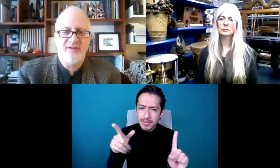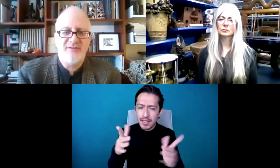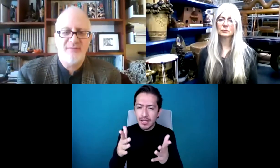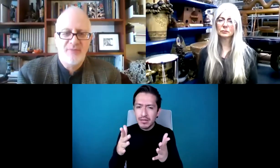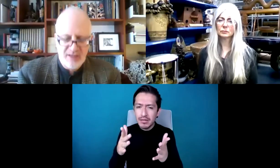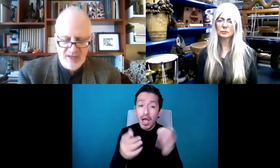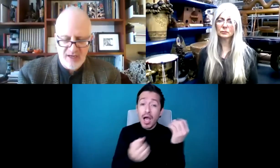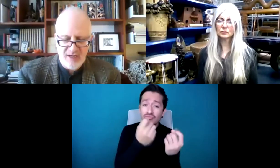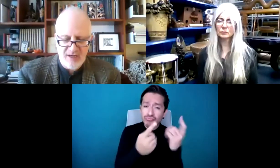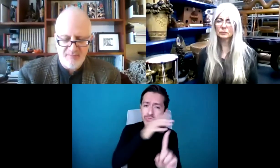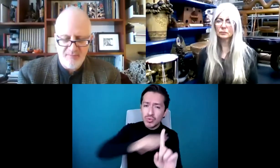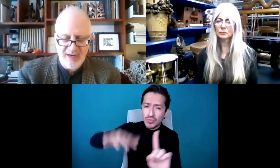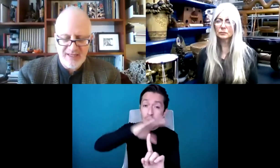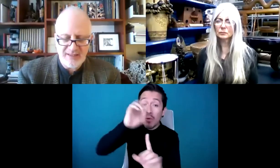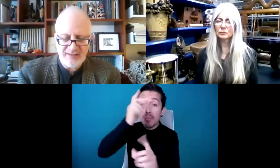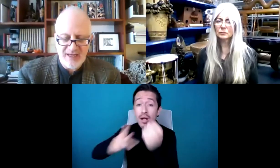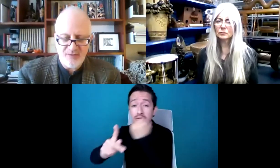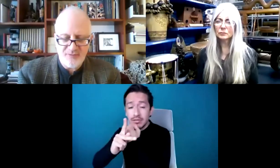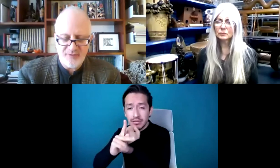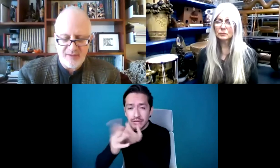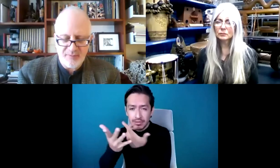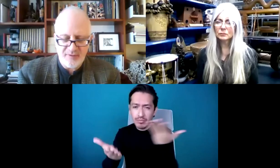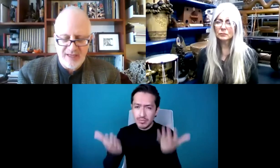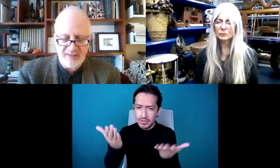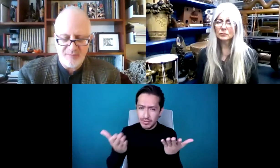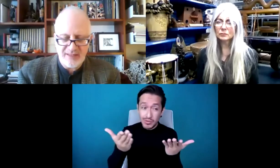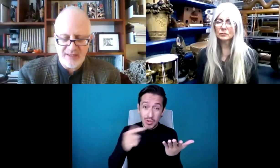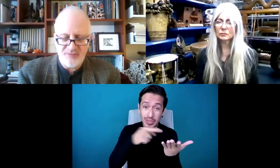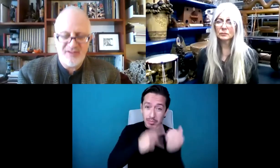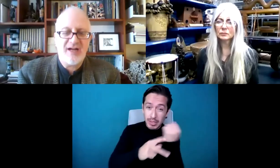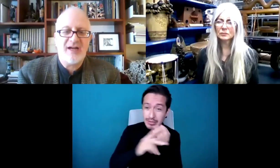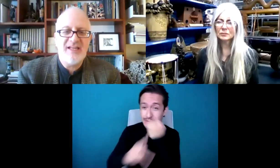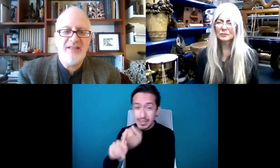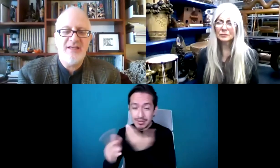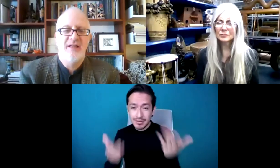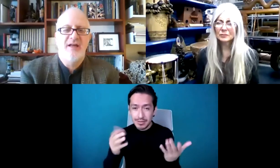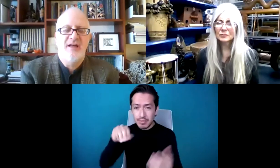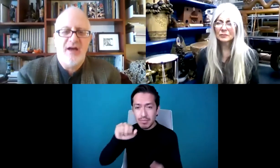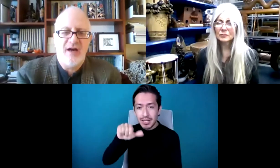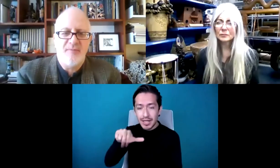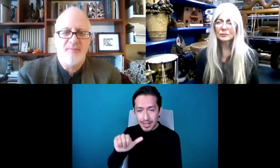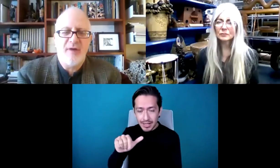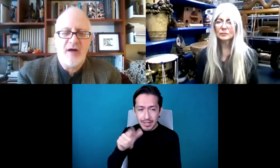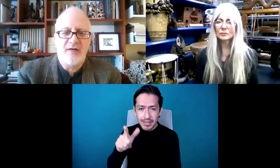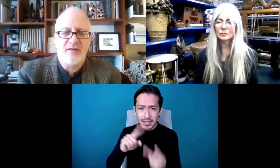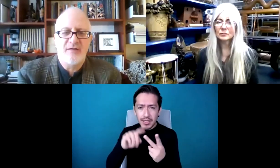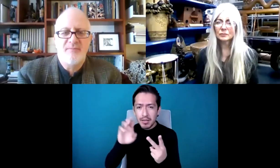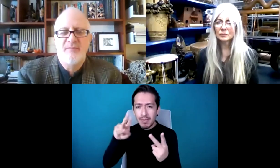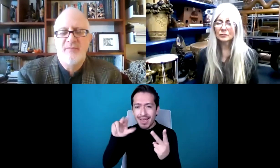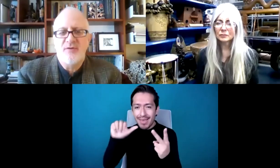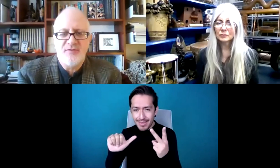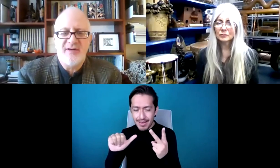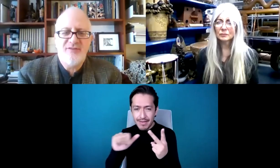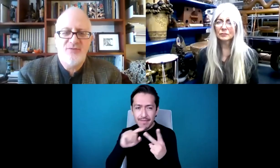contextos o países en comparación con otros. Mariana Tirado, por ejemplo, y Brenda Lucia Carlini